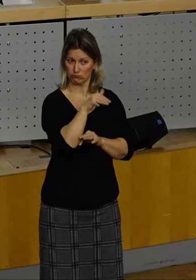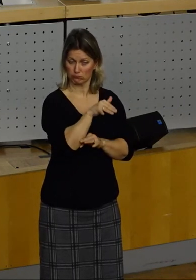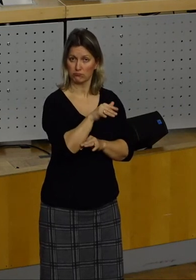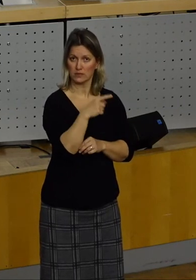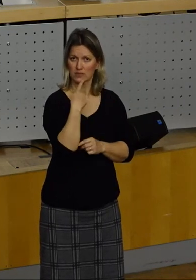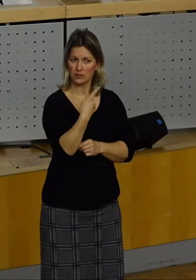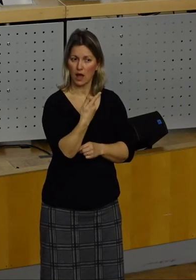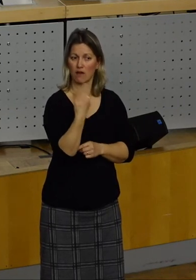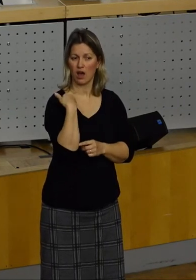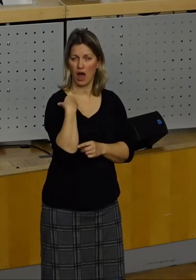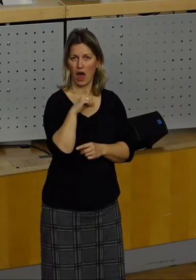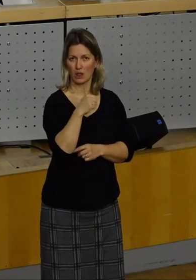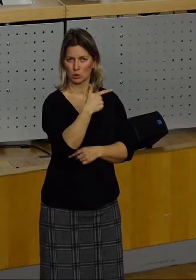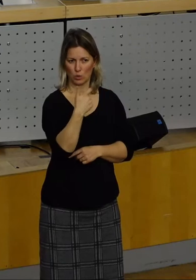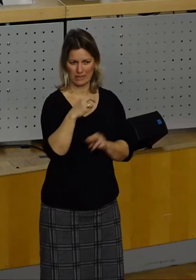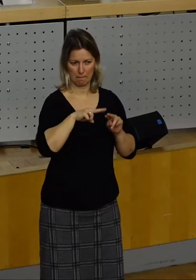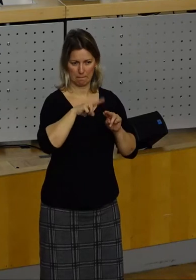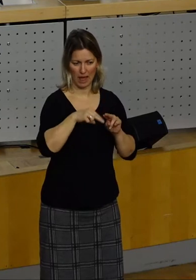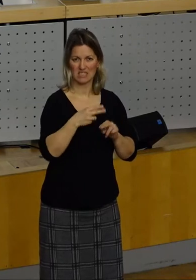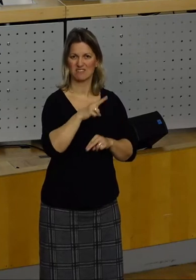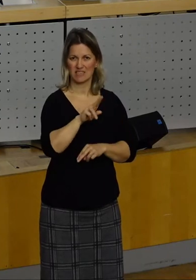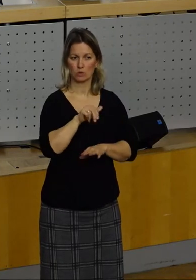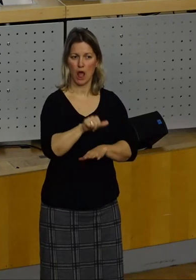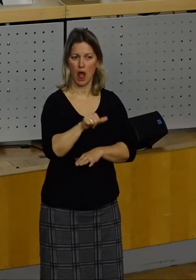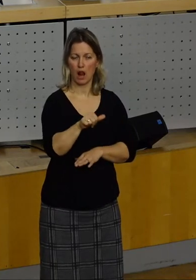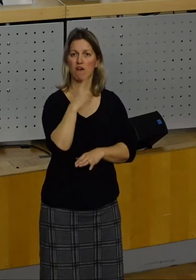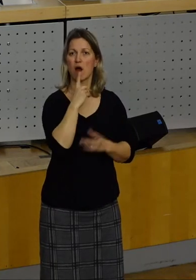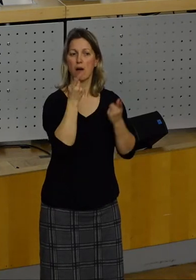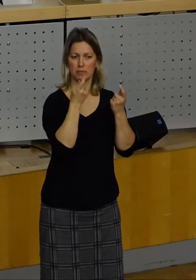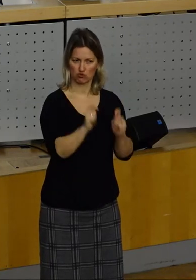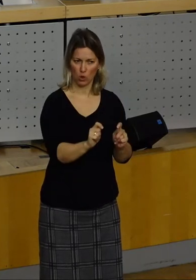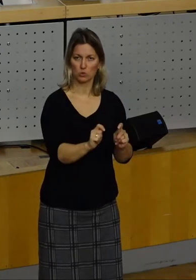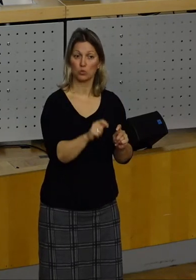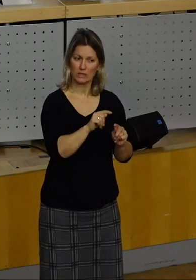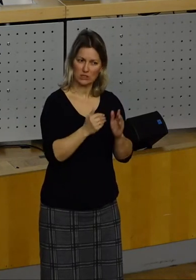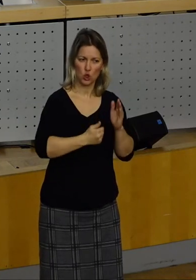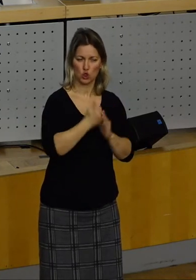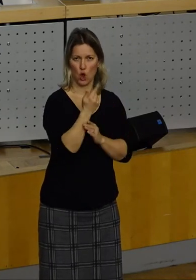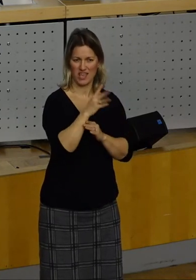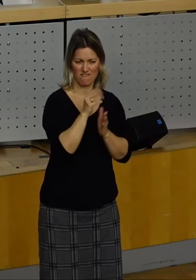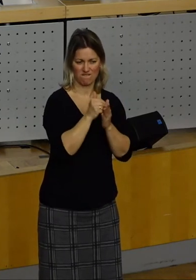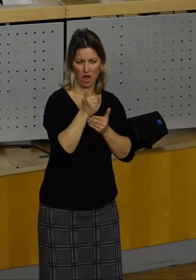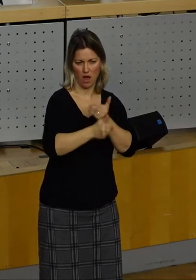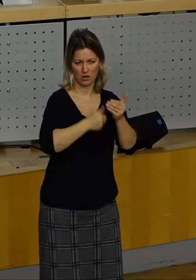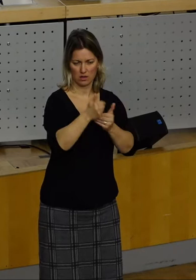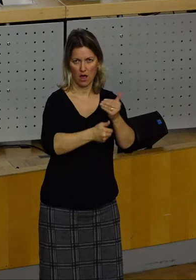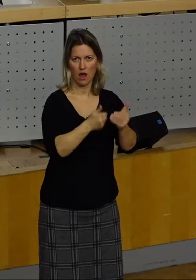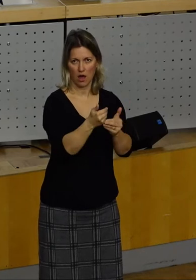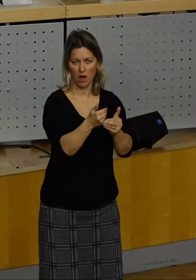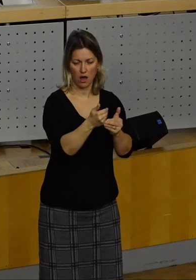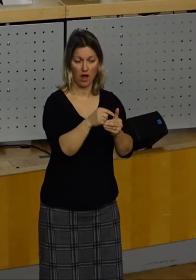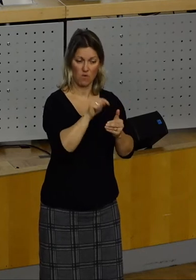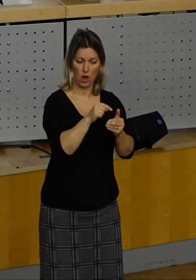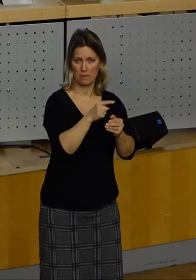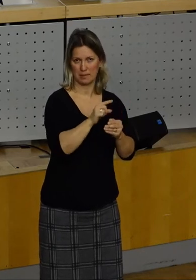21.03.2011 beschlossen wurde, dass es eine Fortschreibung gibt, die bis